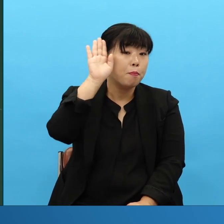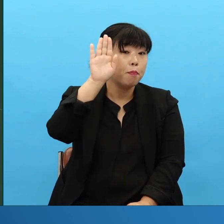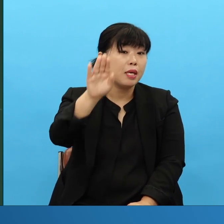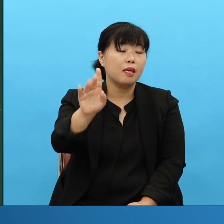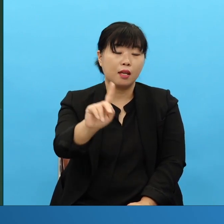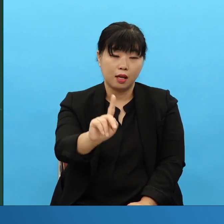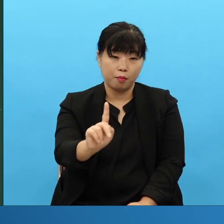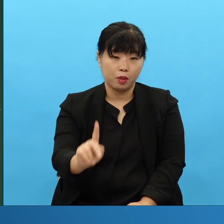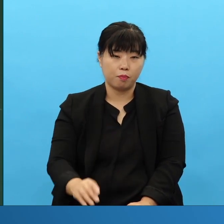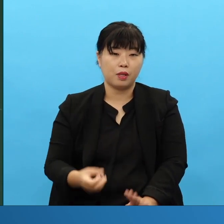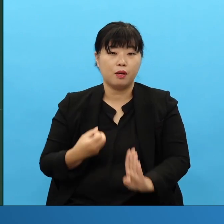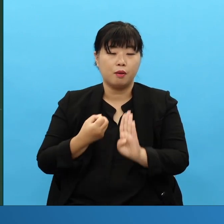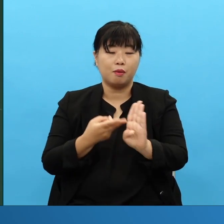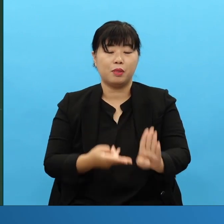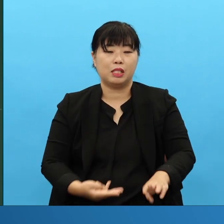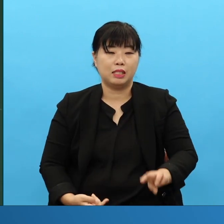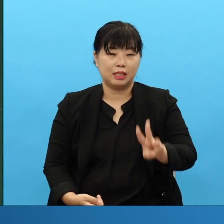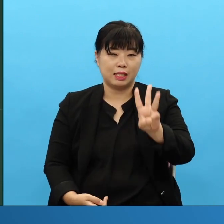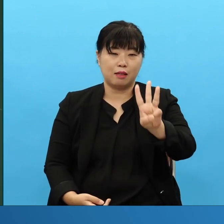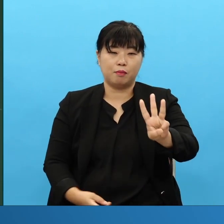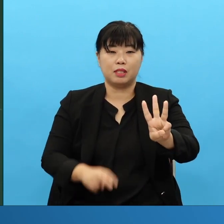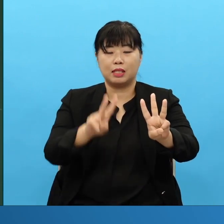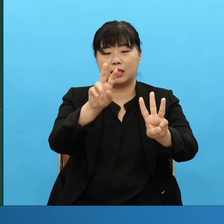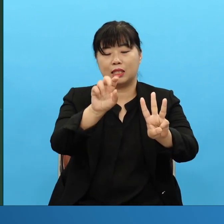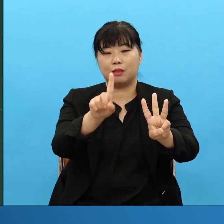빌리브 3장 21절 어딜 가도 괜찮습니다